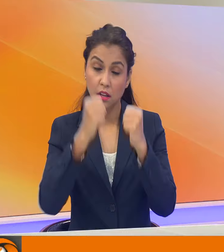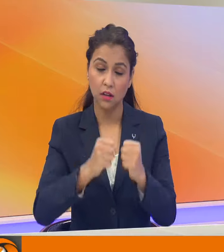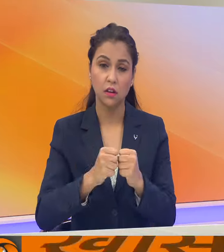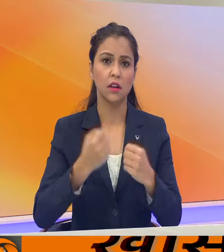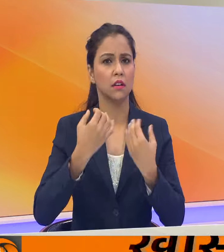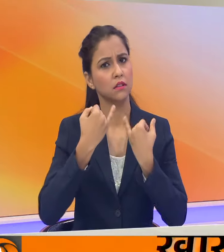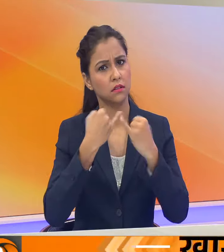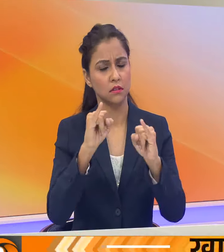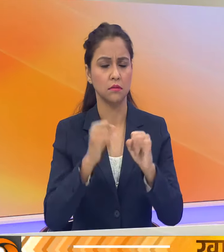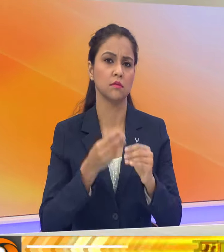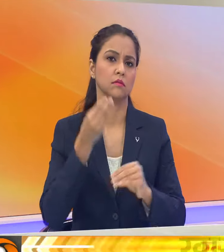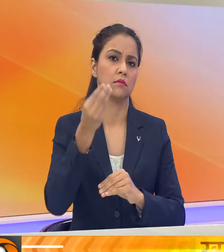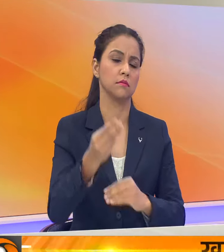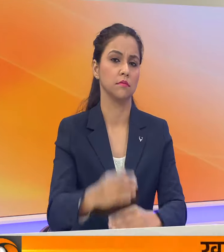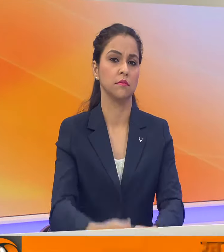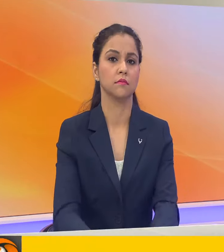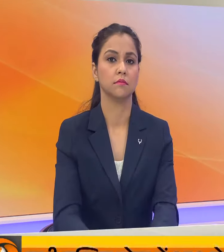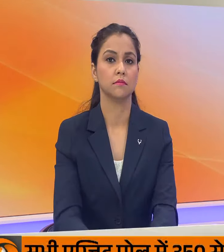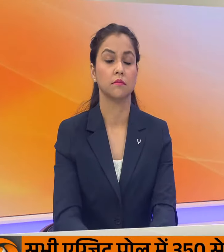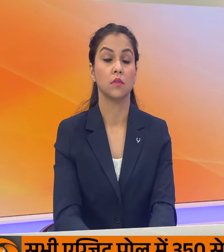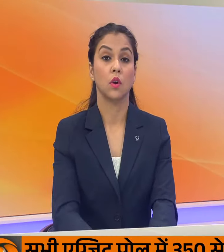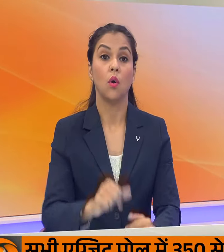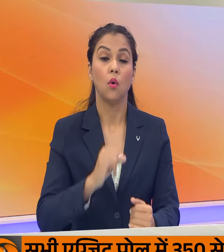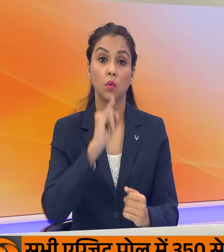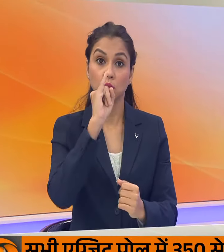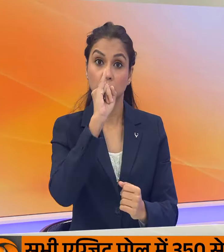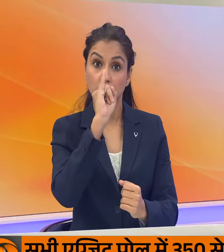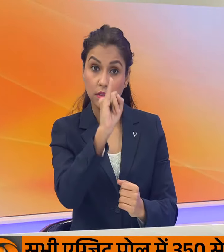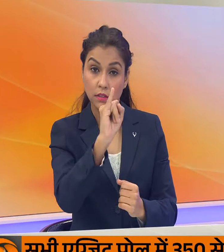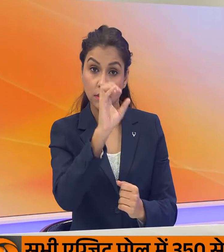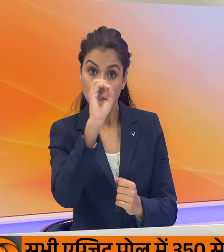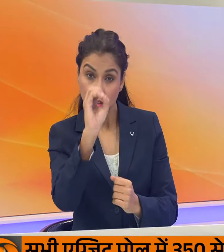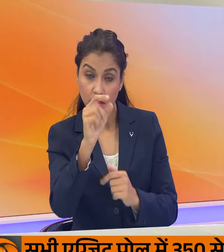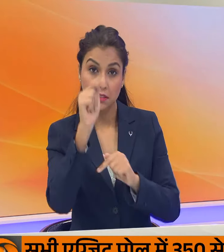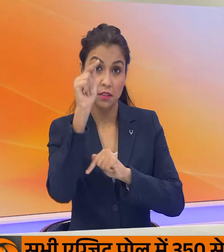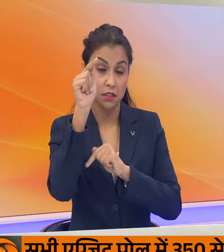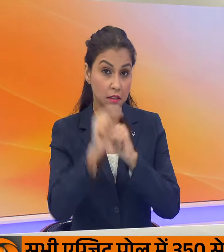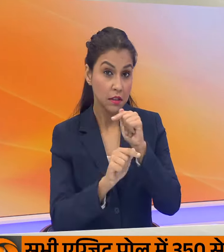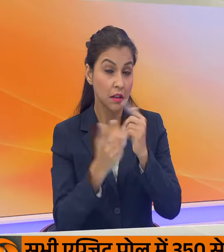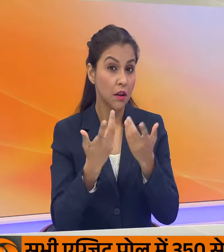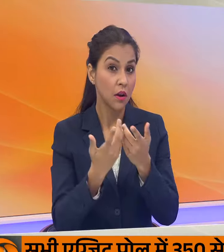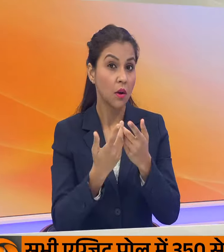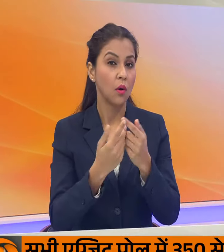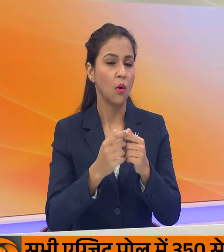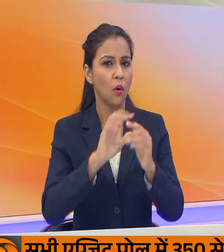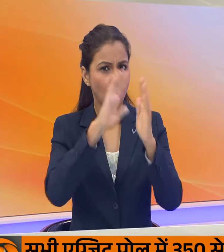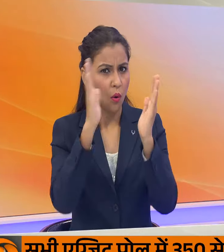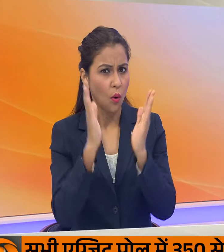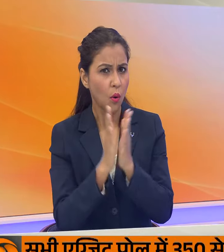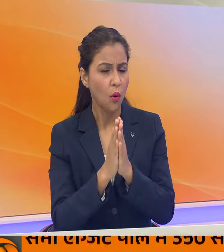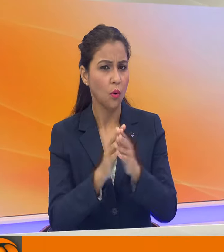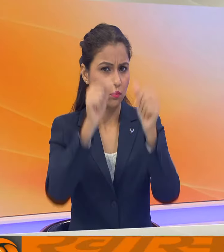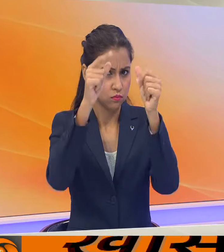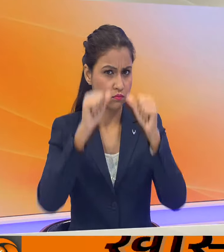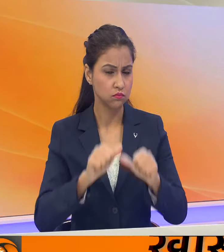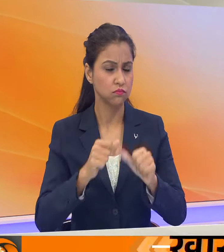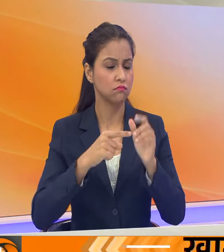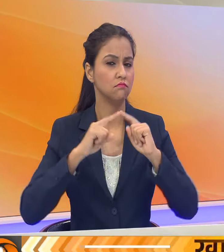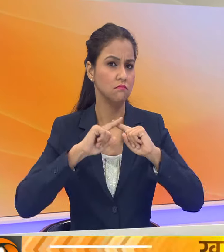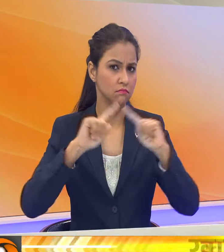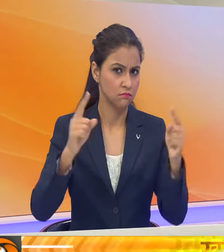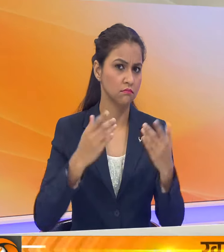इंडिपेंडेंट कैंडिडेट्स को मिली और 60 में से सारे 60 कॉंस्टिटेंशी के रिजल्ट हम लोगों ने